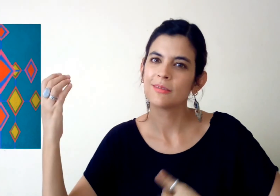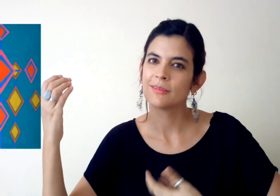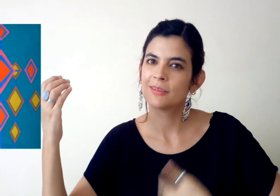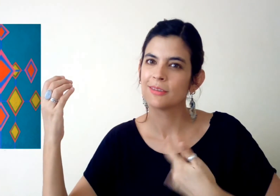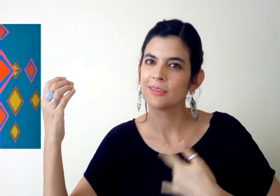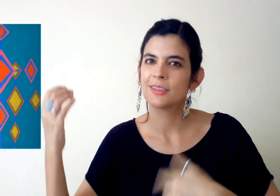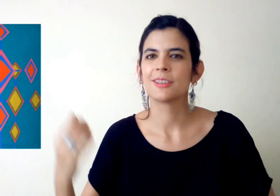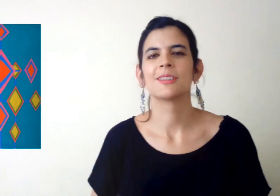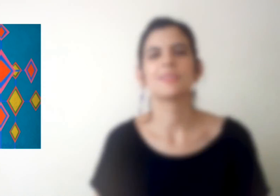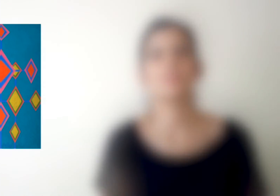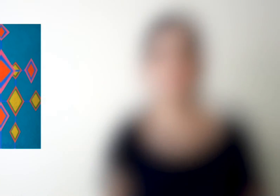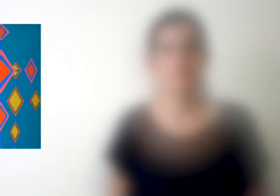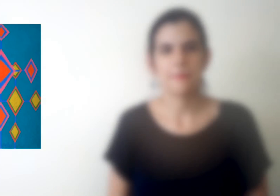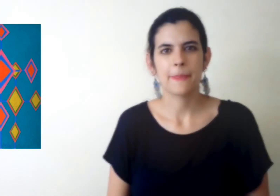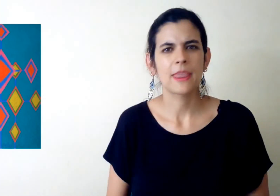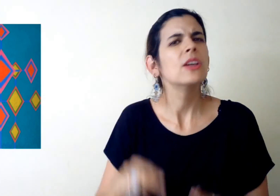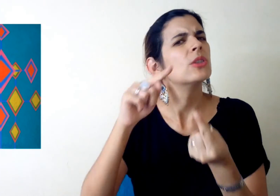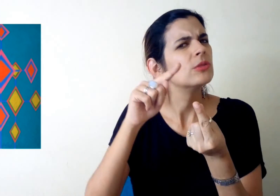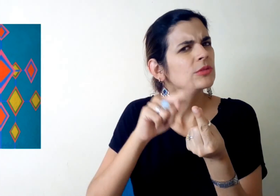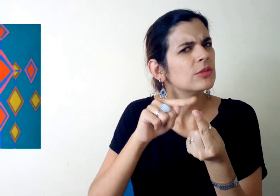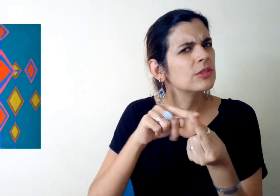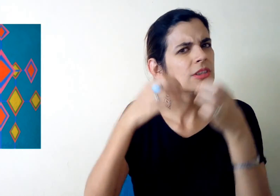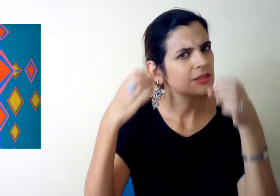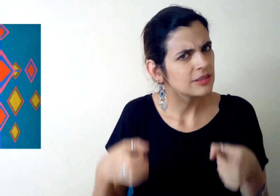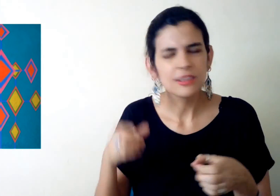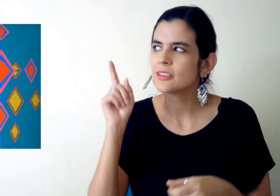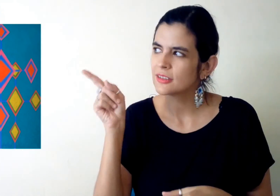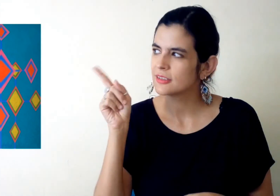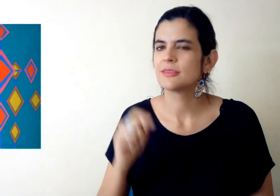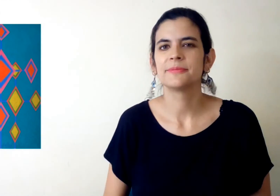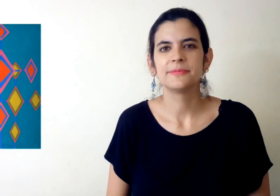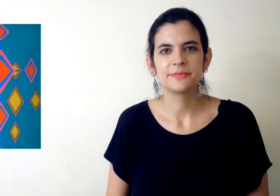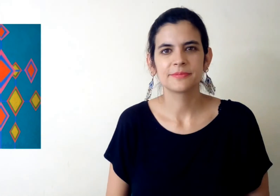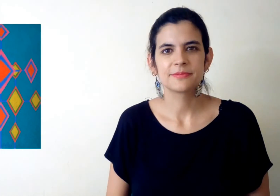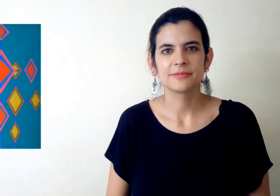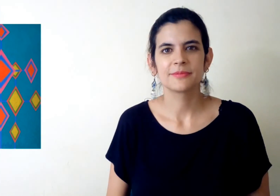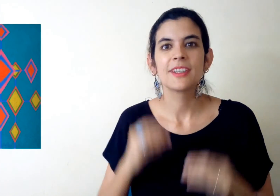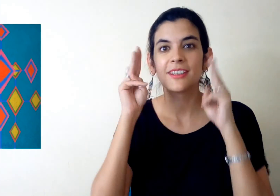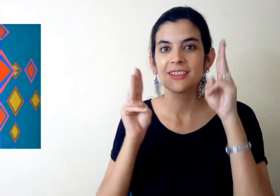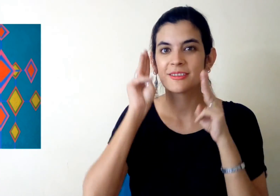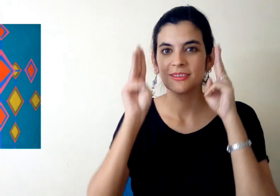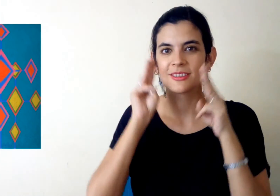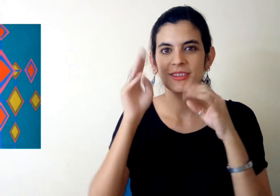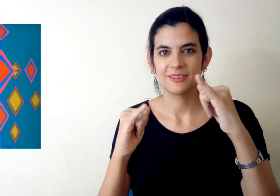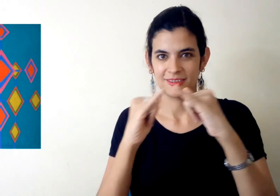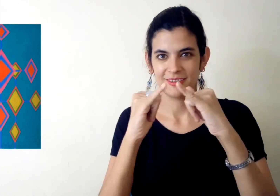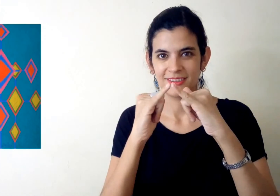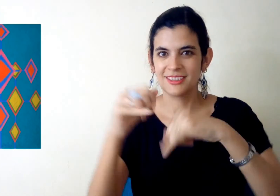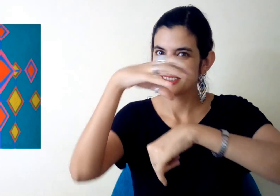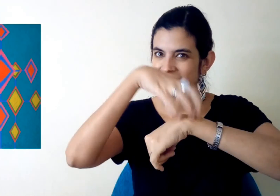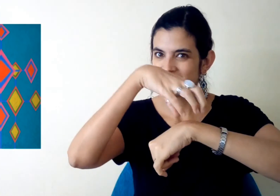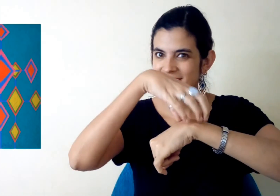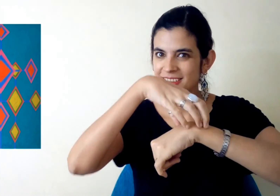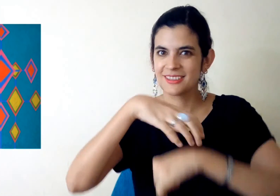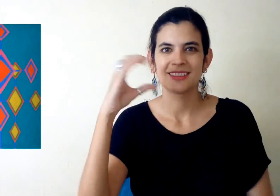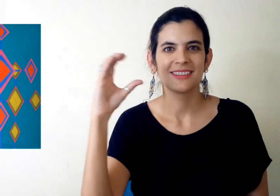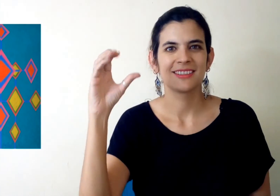de la UDG. ¿Dónde se encuentra esta obra de arte? Este cuadro forma parte de la colección de Museo